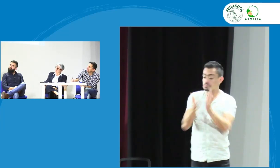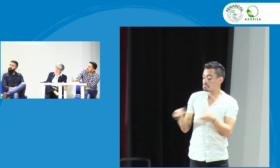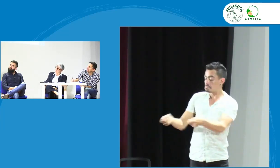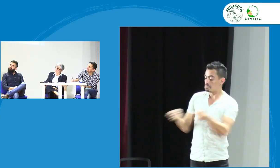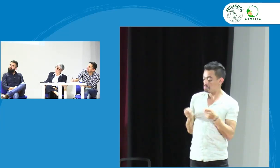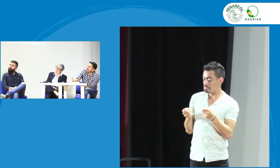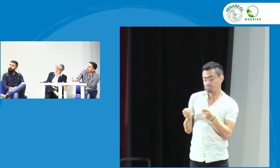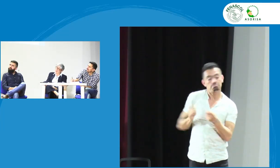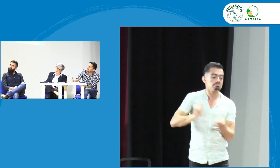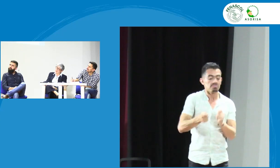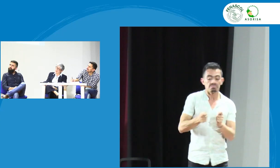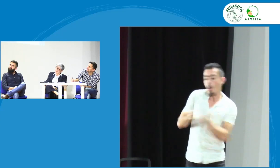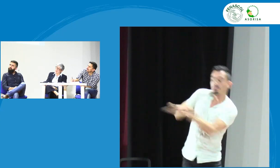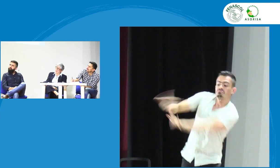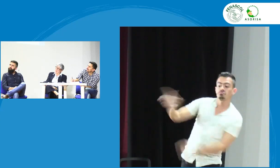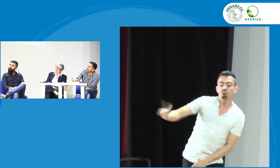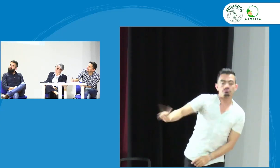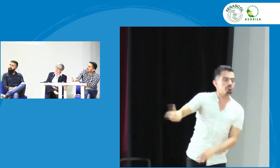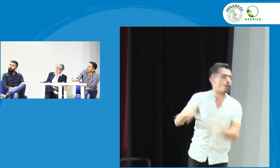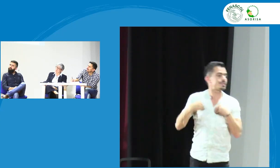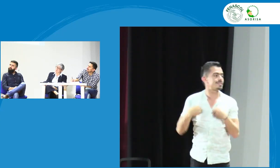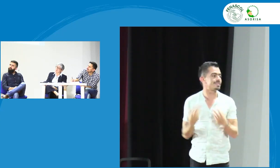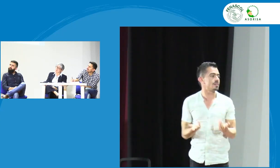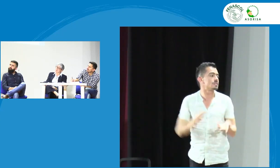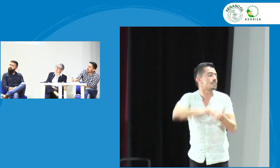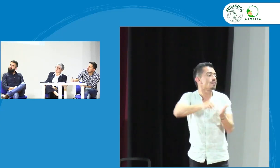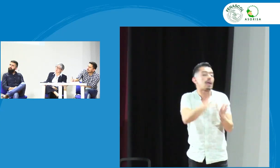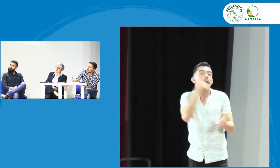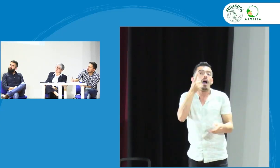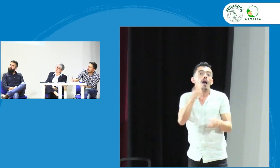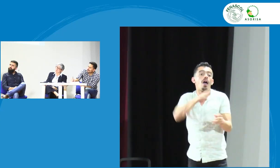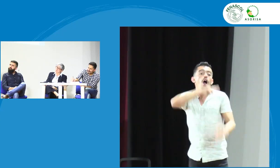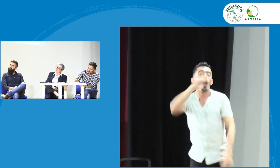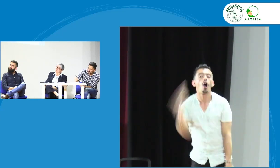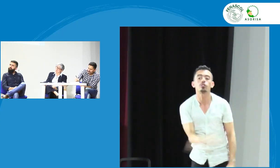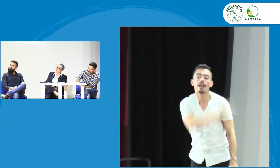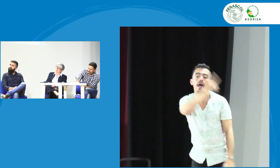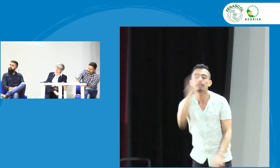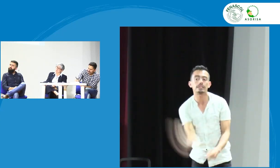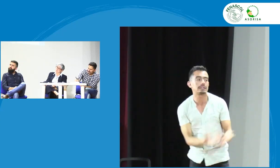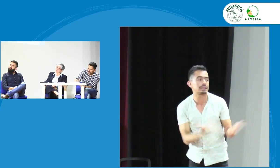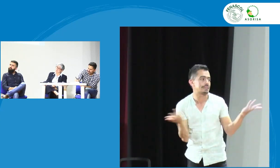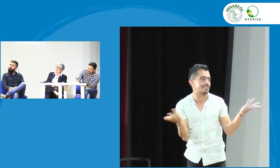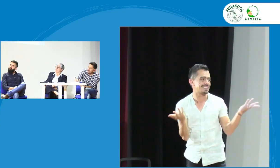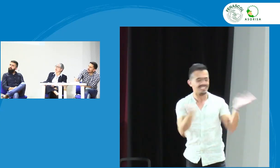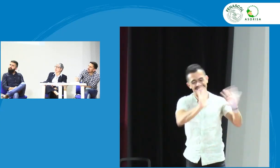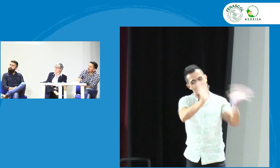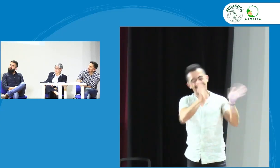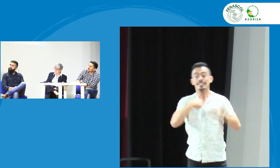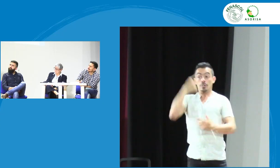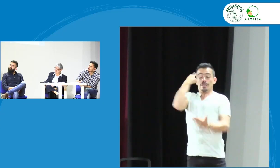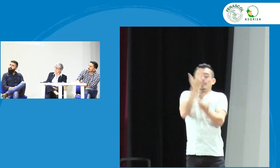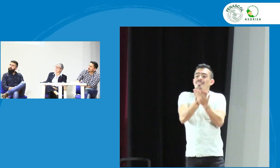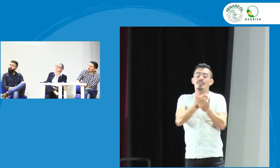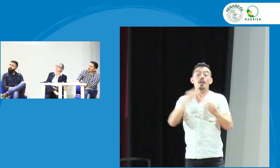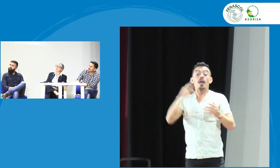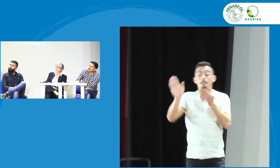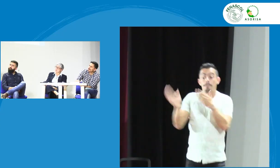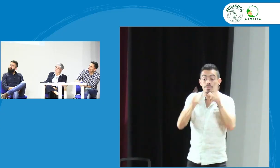o si vamos a hablar del modelo bilingüe y cultural va a decir no yo tengo mis formas entonces esto es una repetición